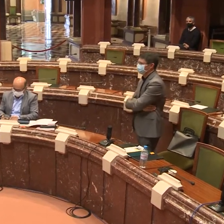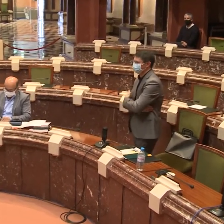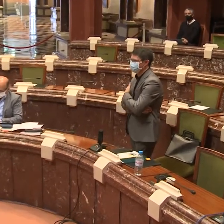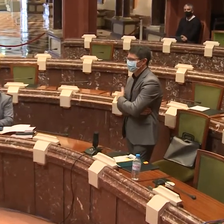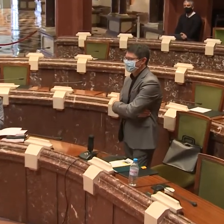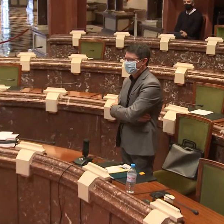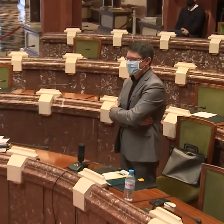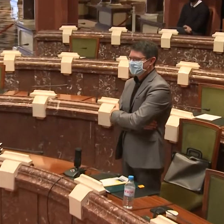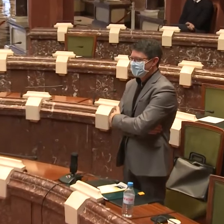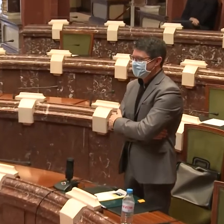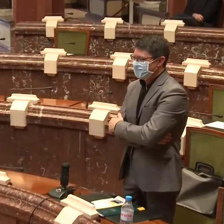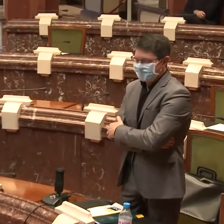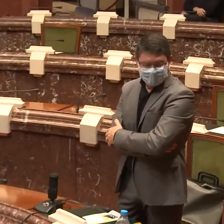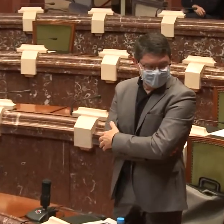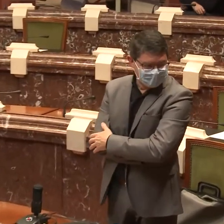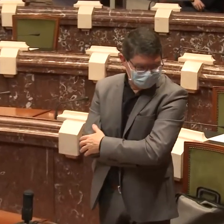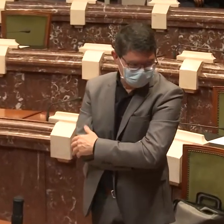Muchas gracias, muchas gracias.